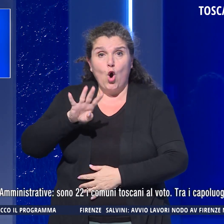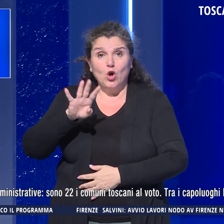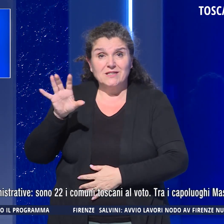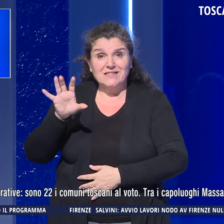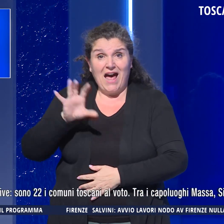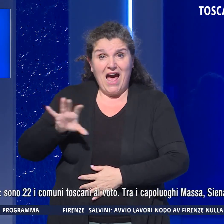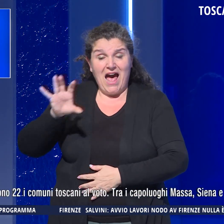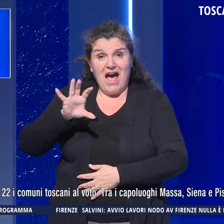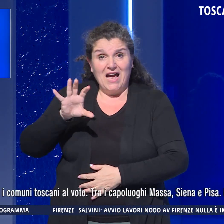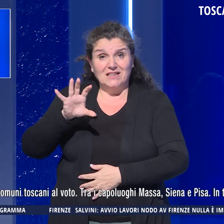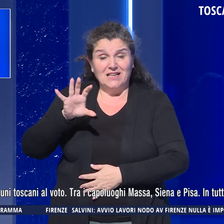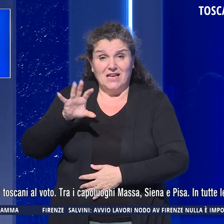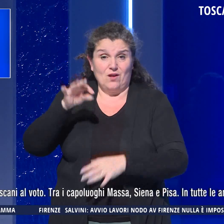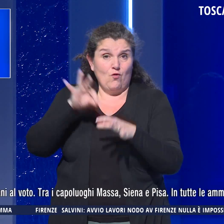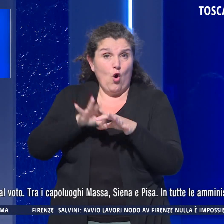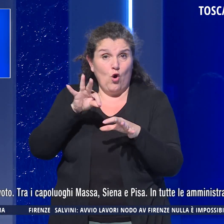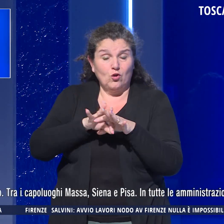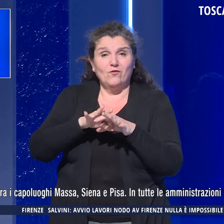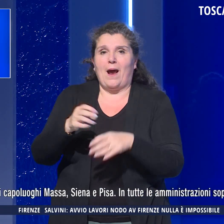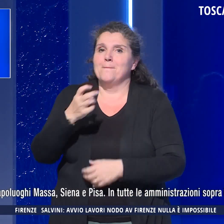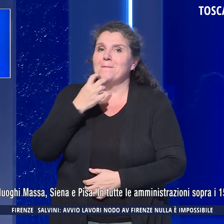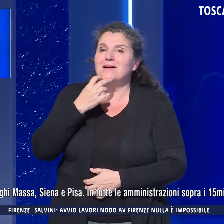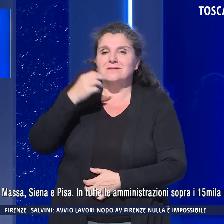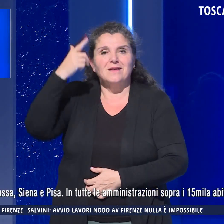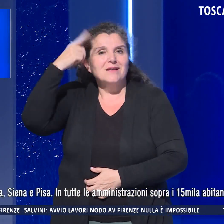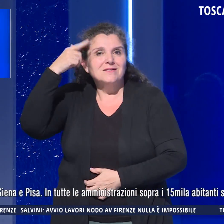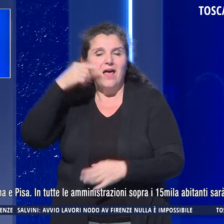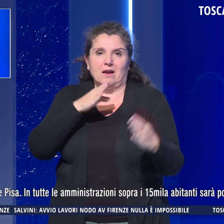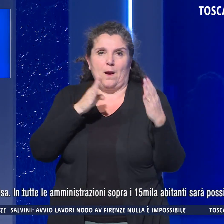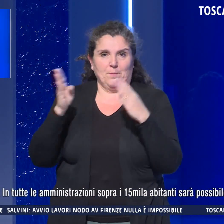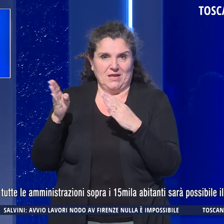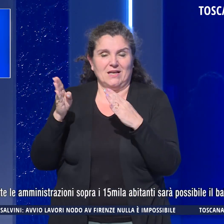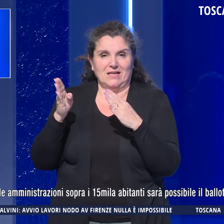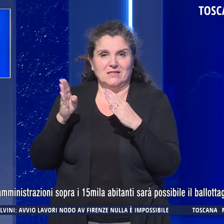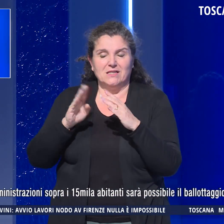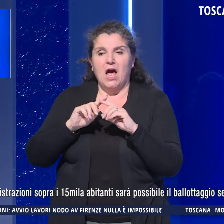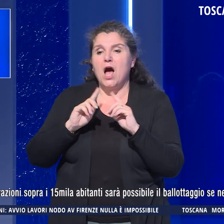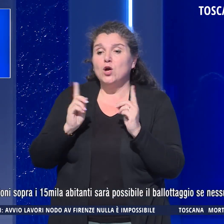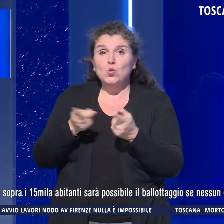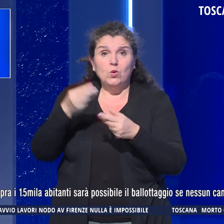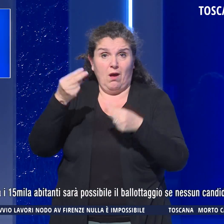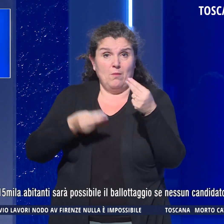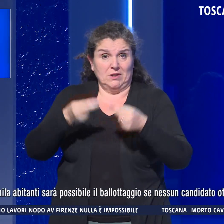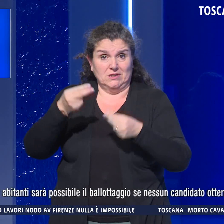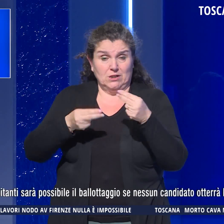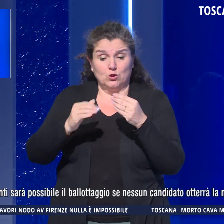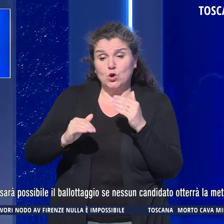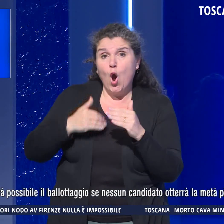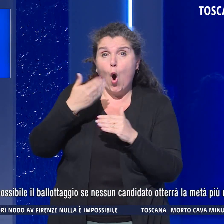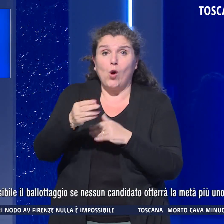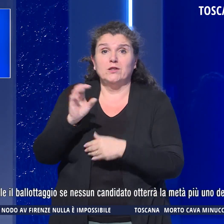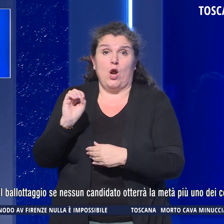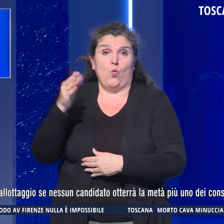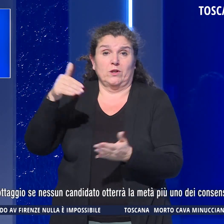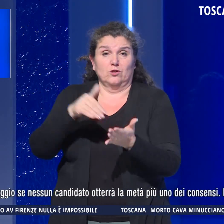voto, tra i capoluoghi Massa, Siena e Pisa, in tutte le amministrazioni sopra 15 mila